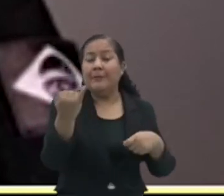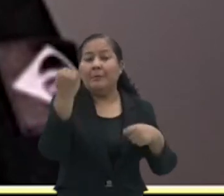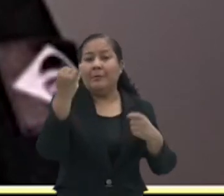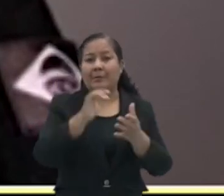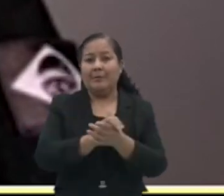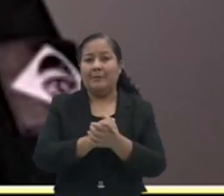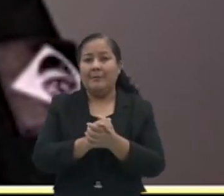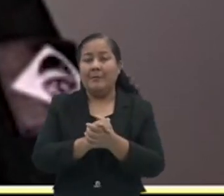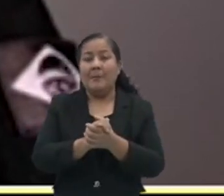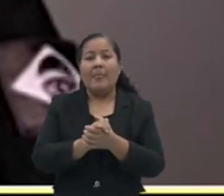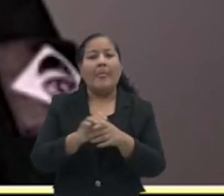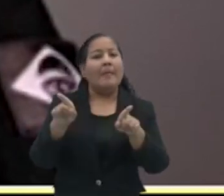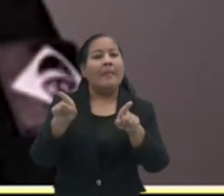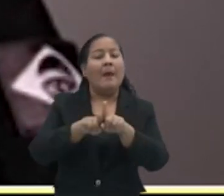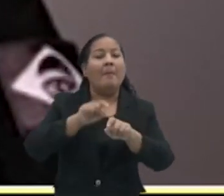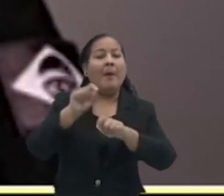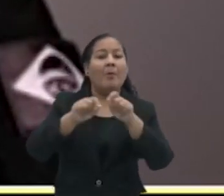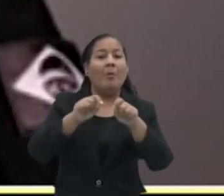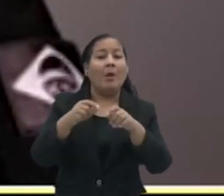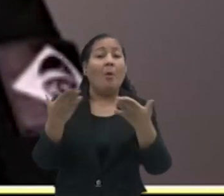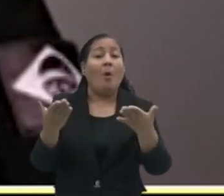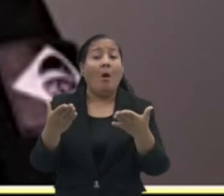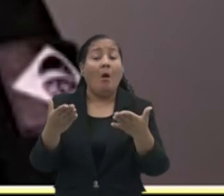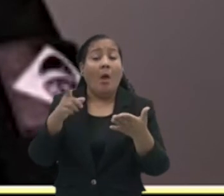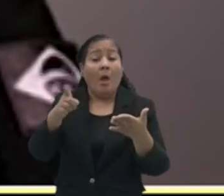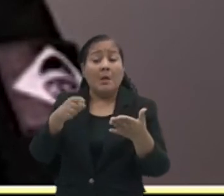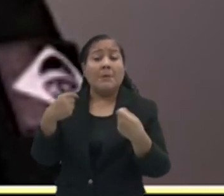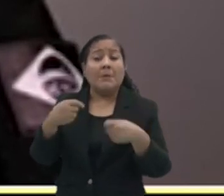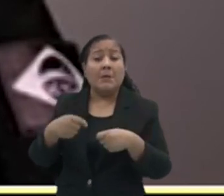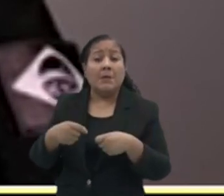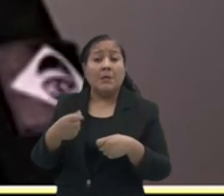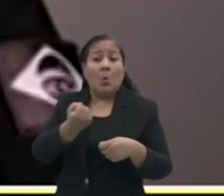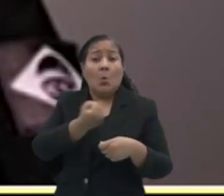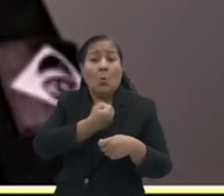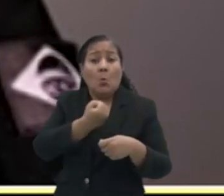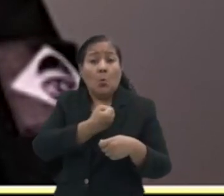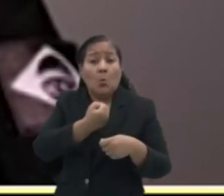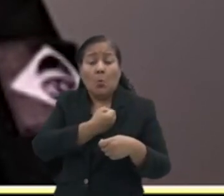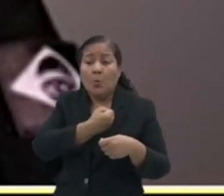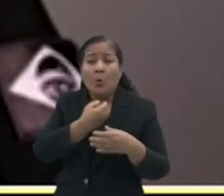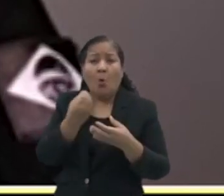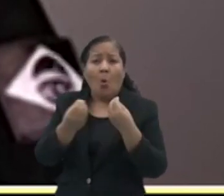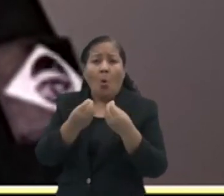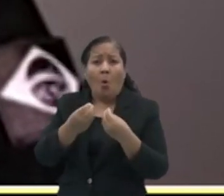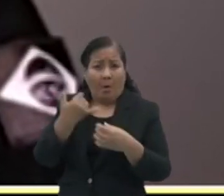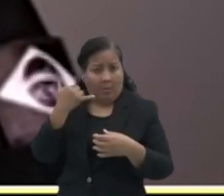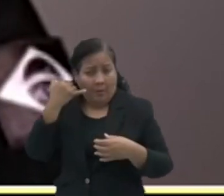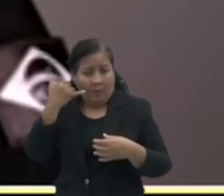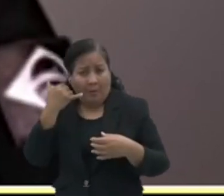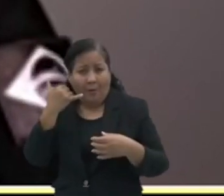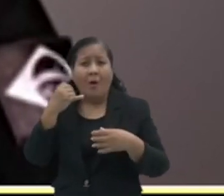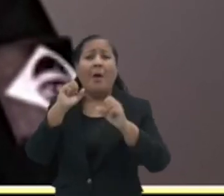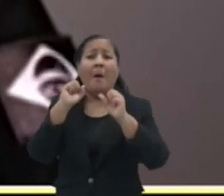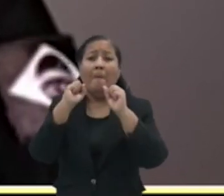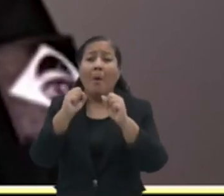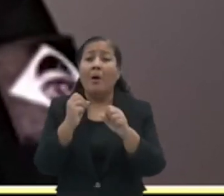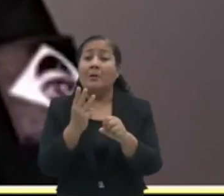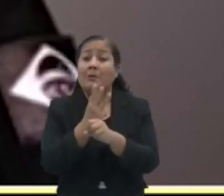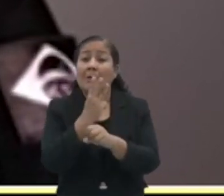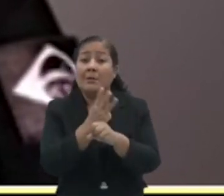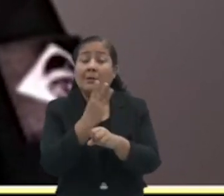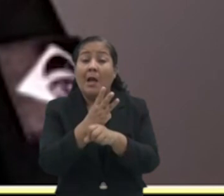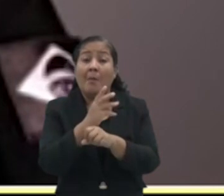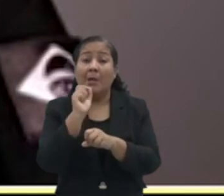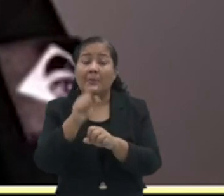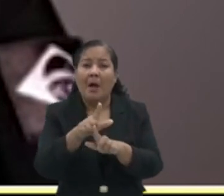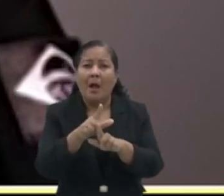número de atendimento às vítimas surdas, por um videoconferência, através de aplicativos como o WhatsApp, e eu